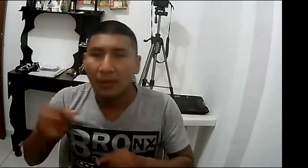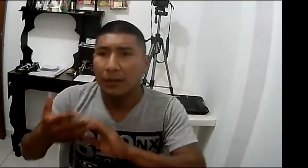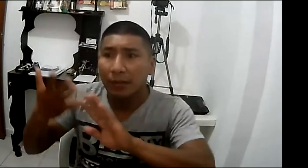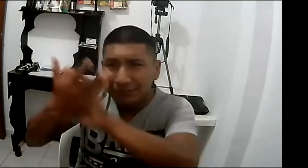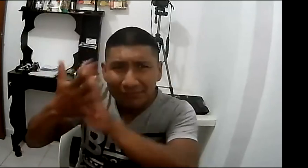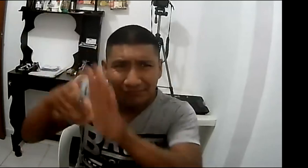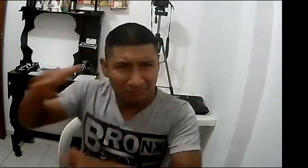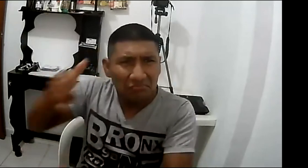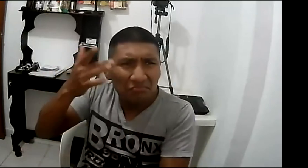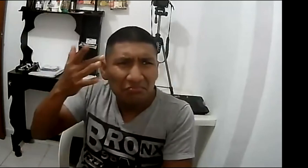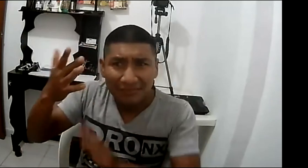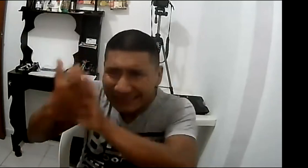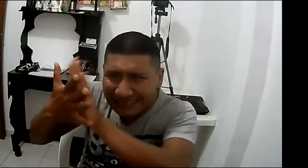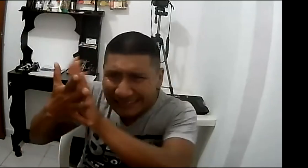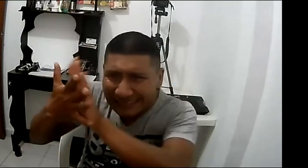la tercera es